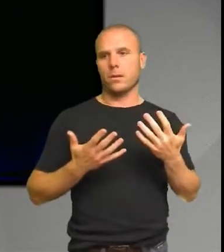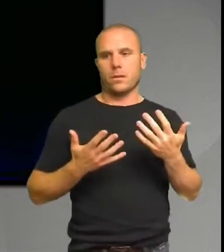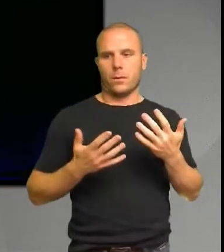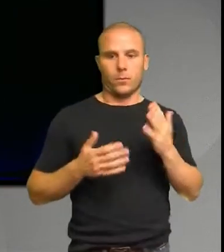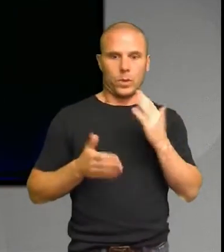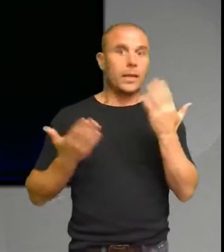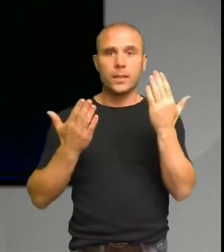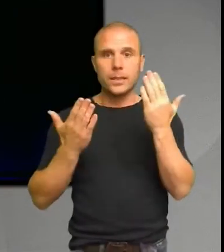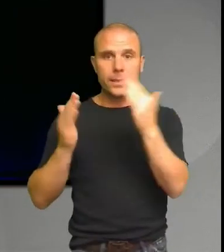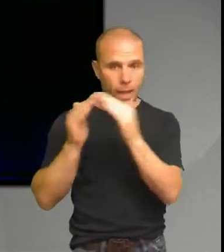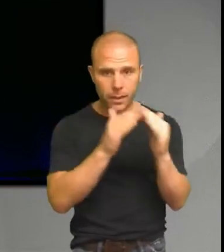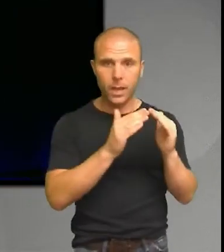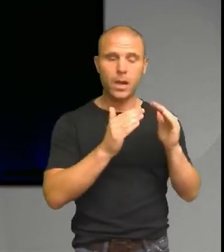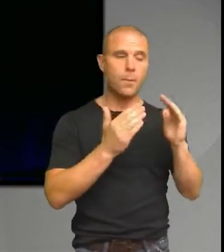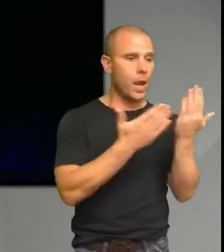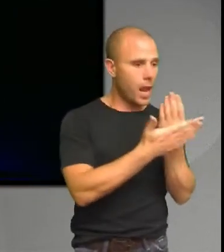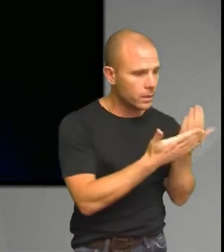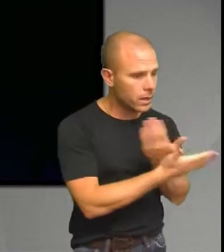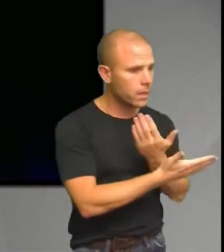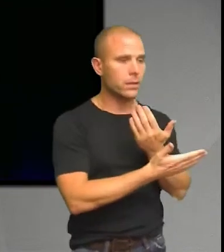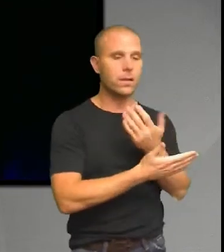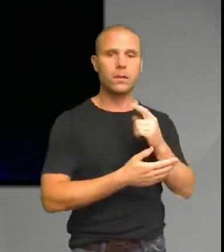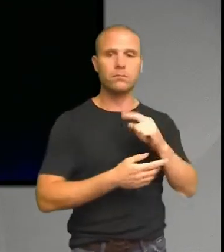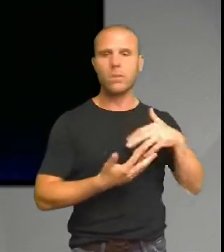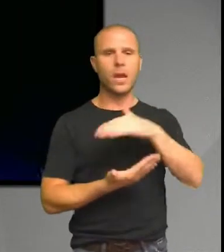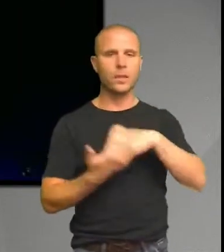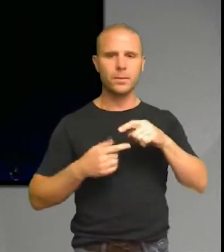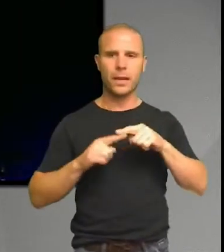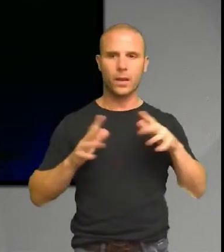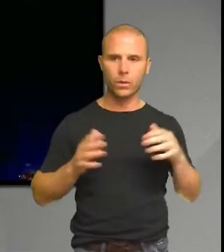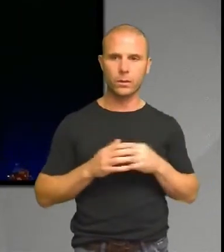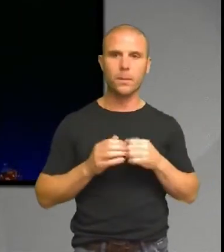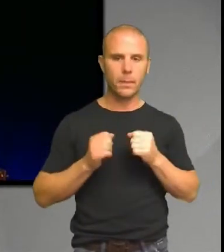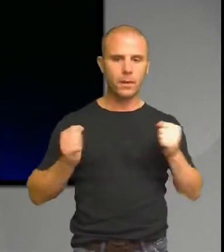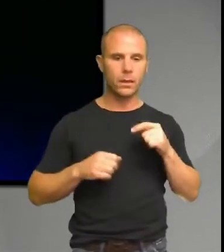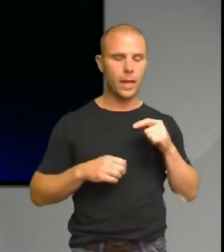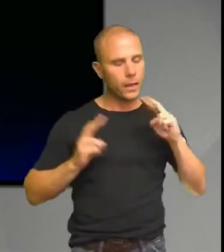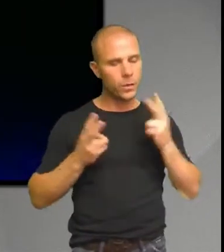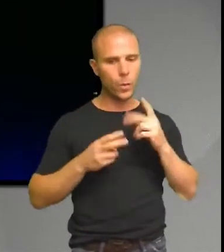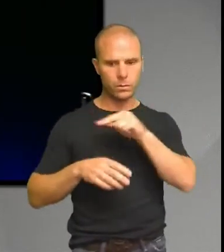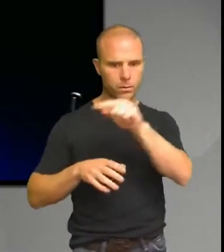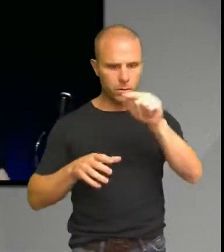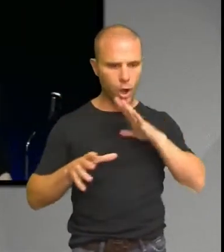landsbygd. Men de har allihop, i sina röster har de någonting gemensamt. Och det är just rättvisa.